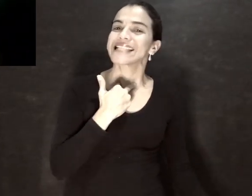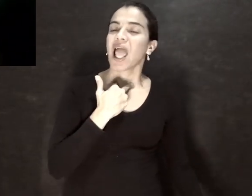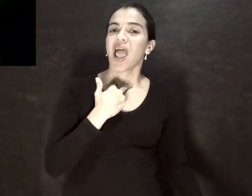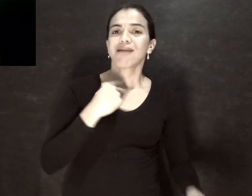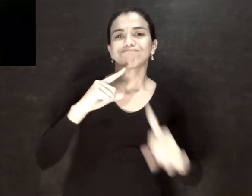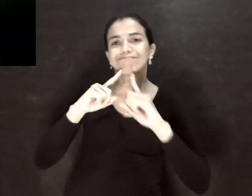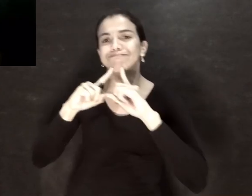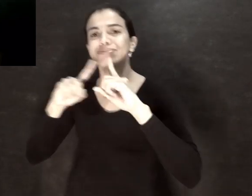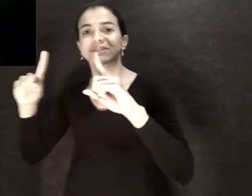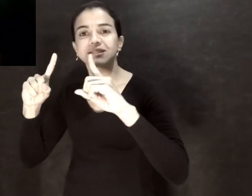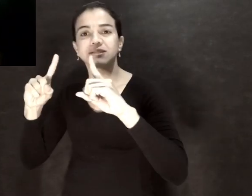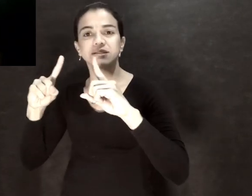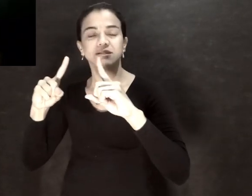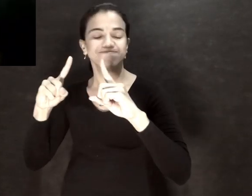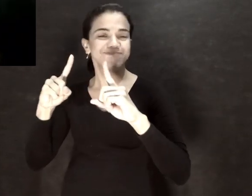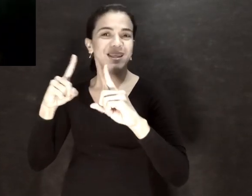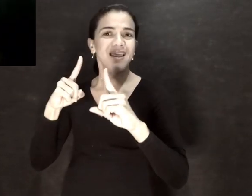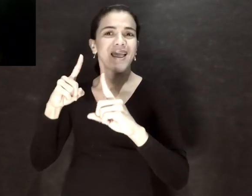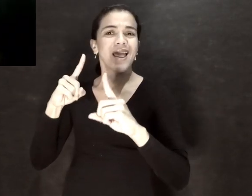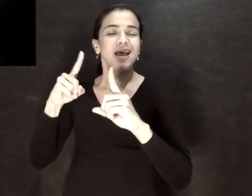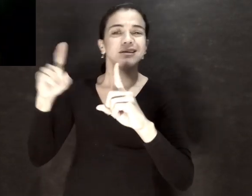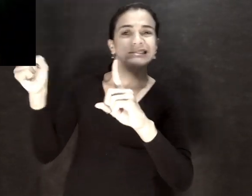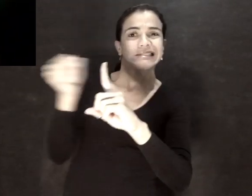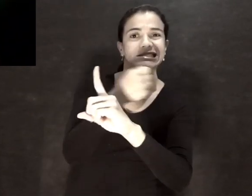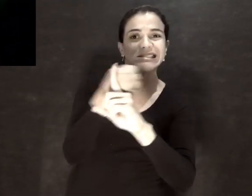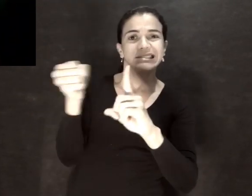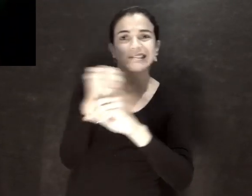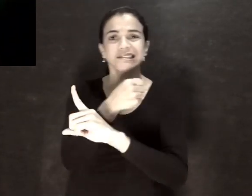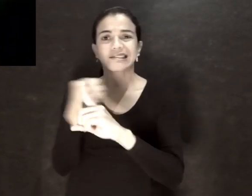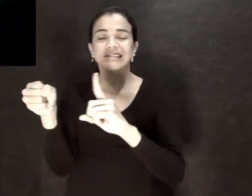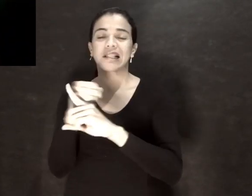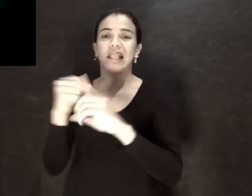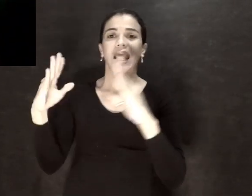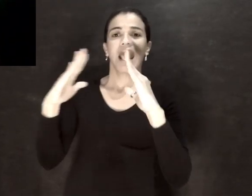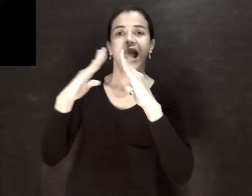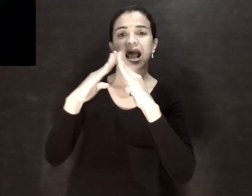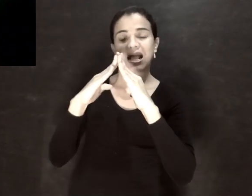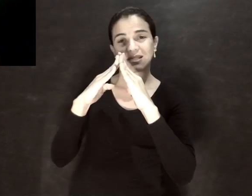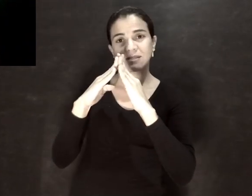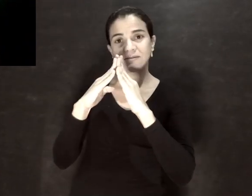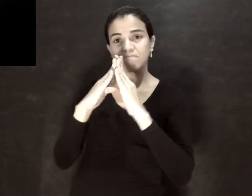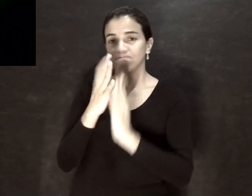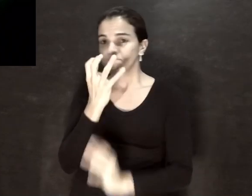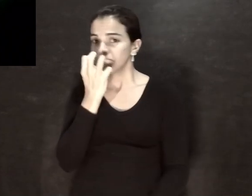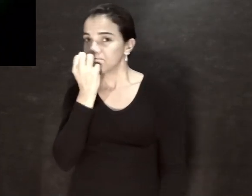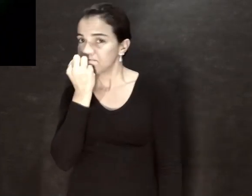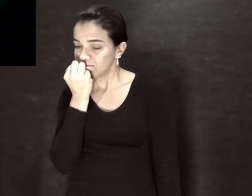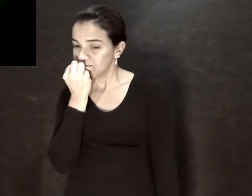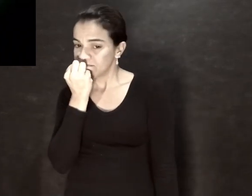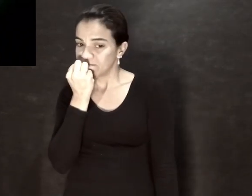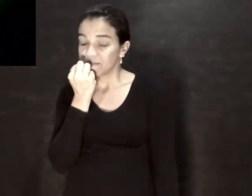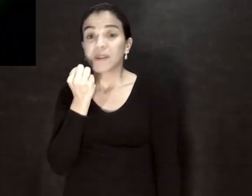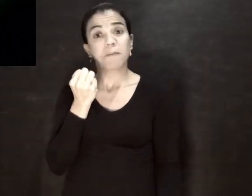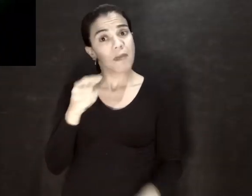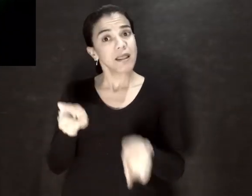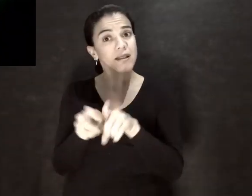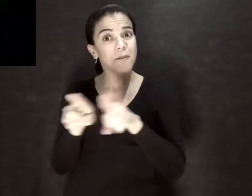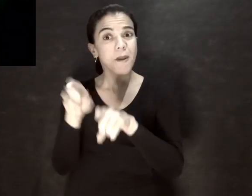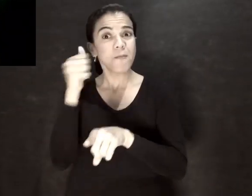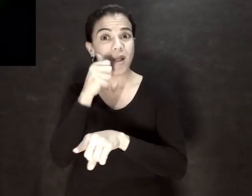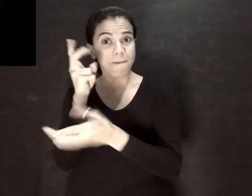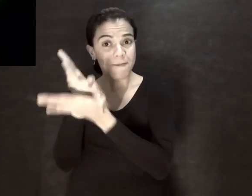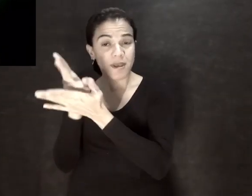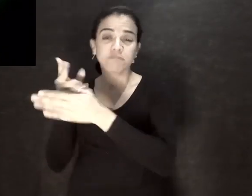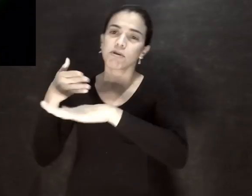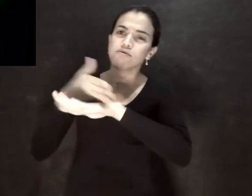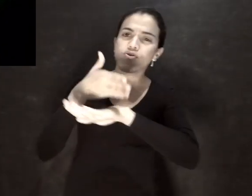contra a violência doméstica. Mas essas mesmas mulheres também ocupam os espaços e as